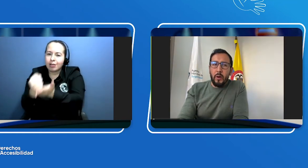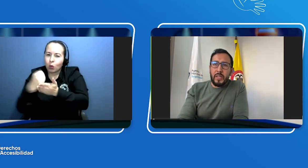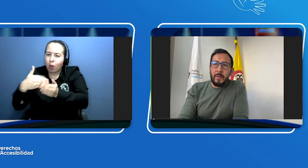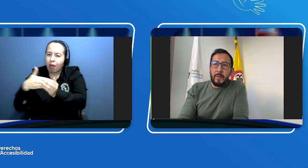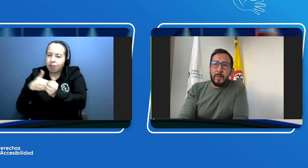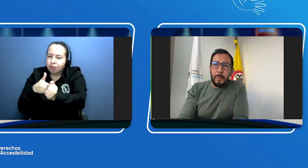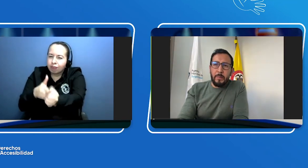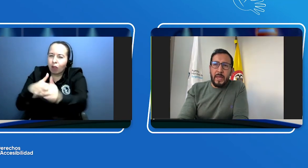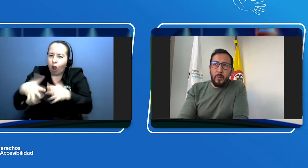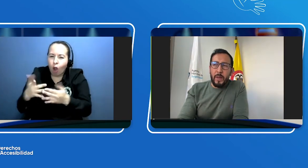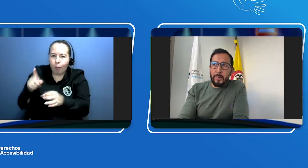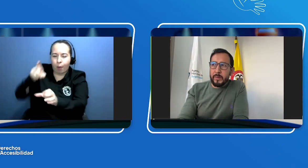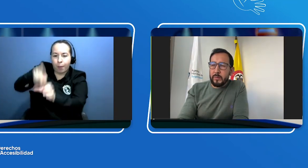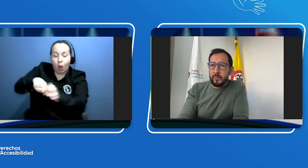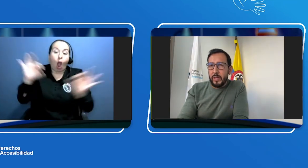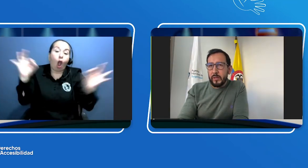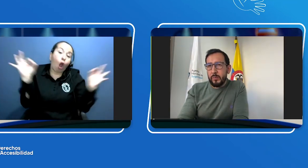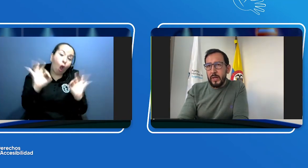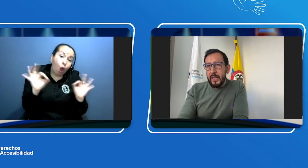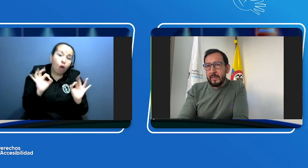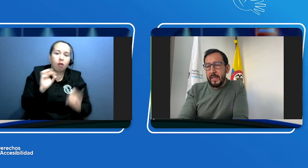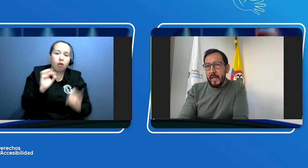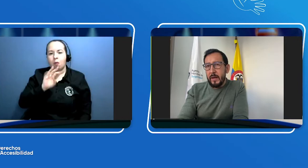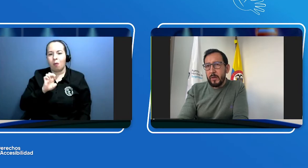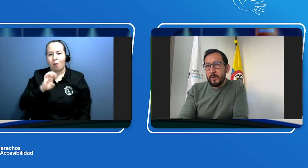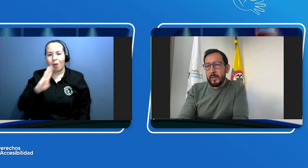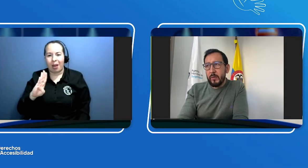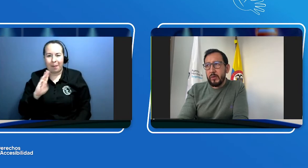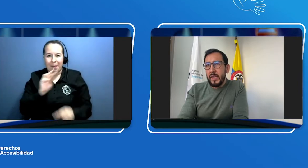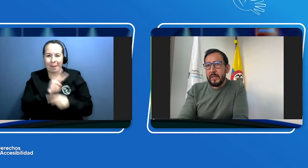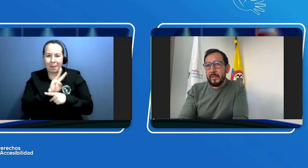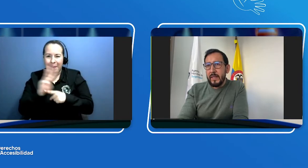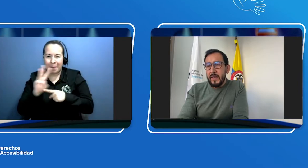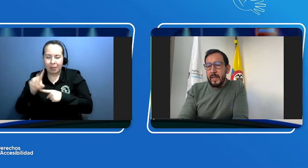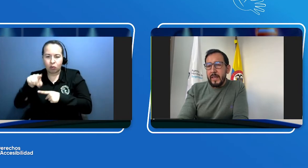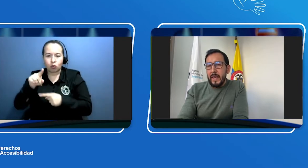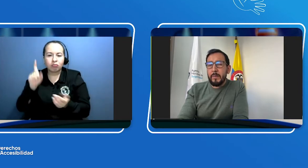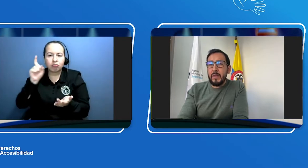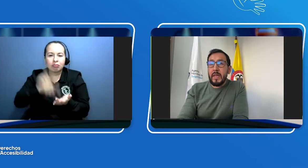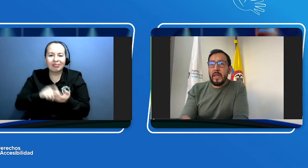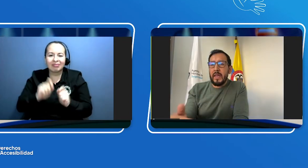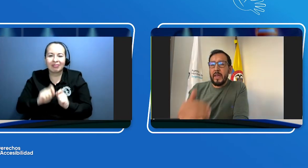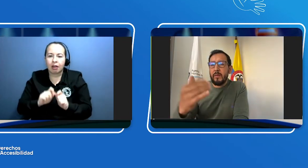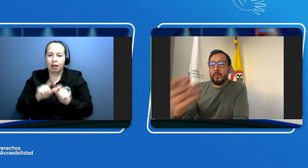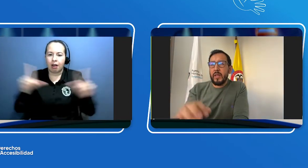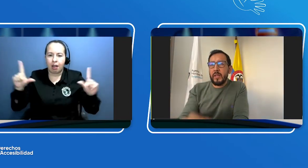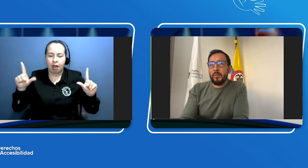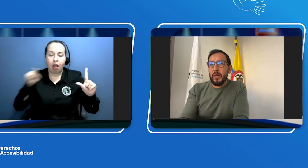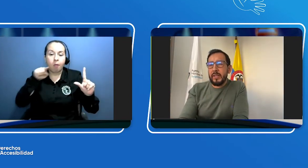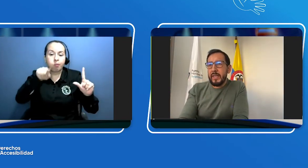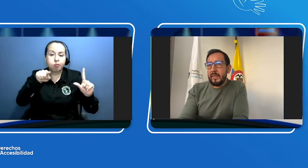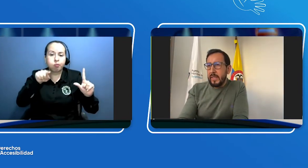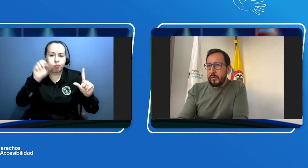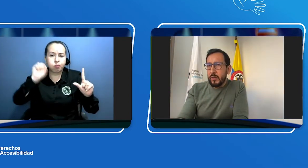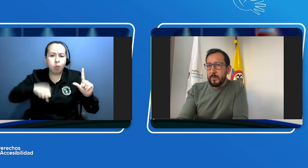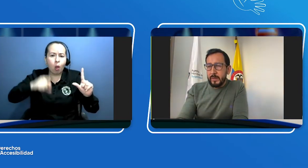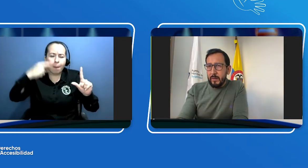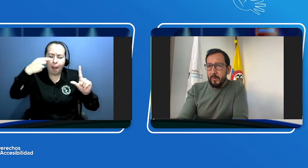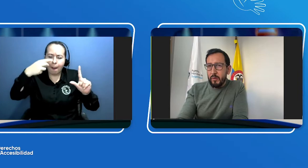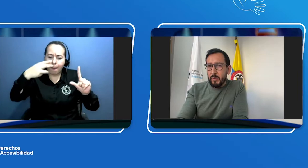también, vía web, ustedes pueden acceder a los respectivos links y ustedes poder diligenciar su respectiva información.